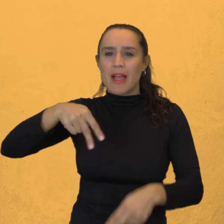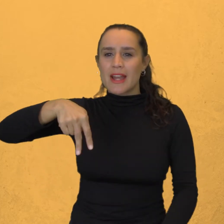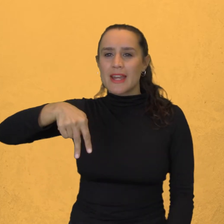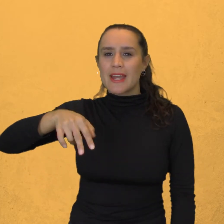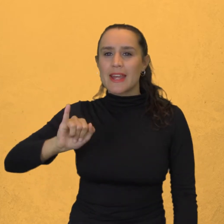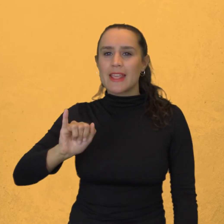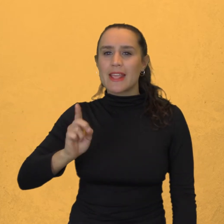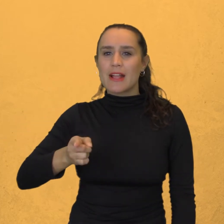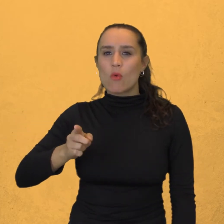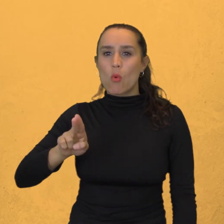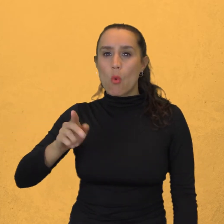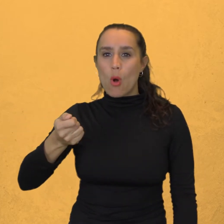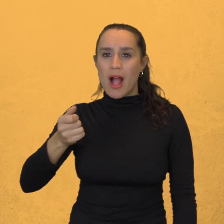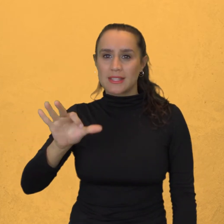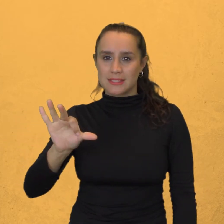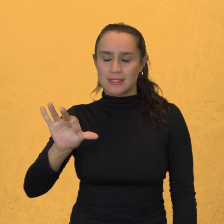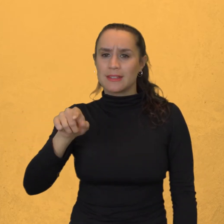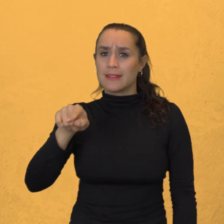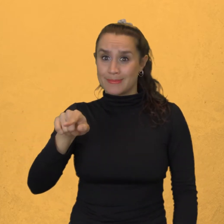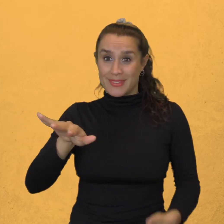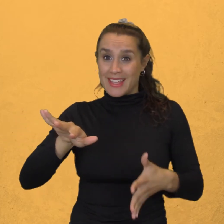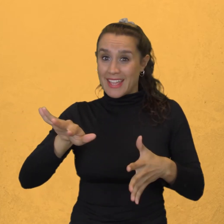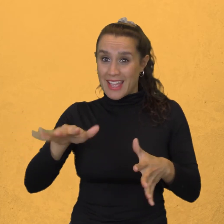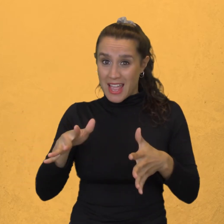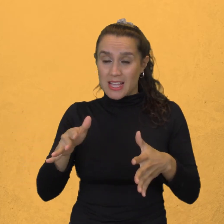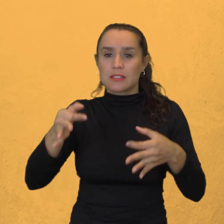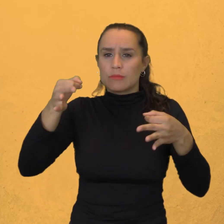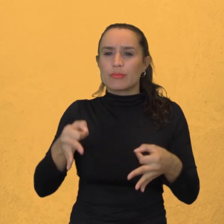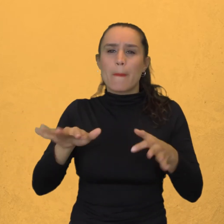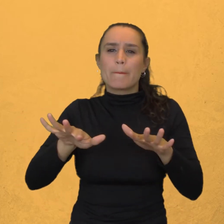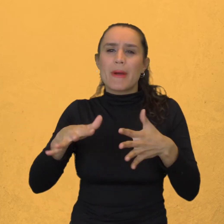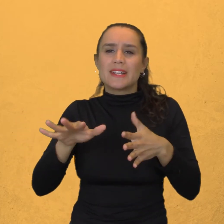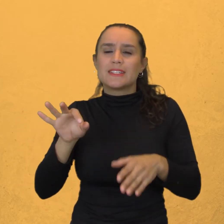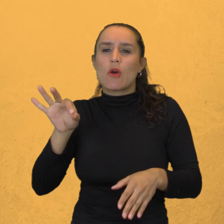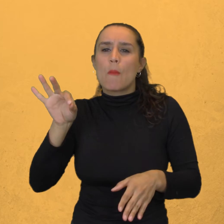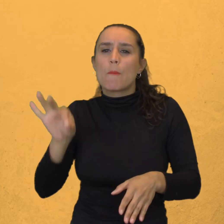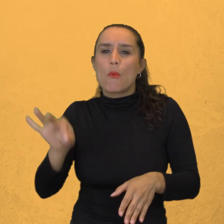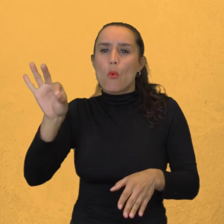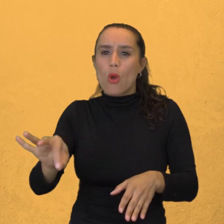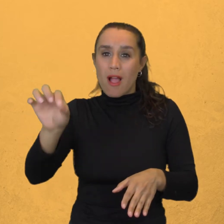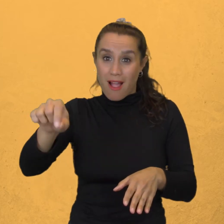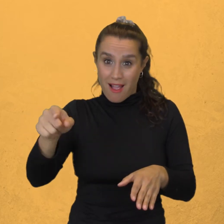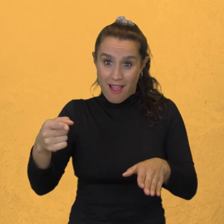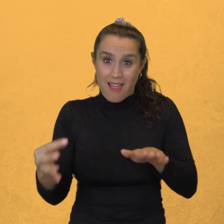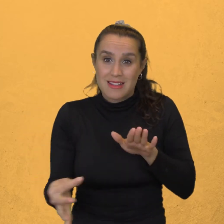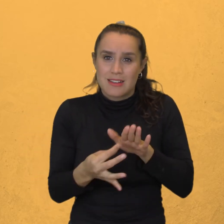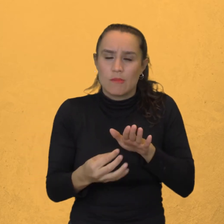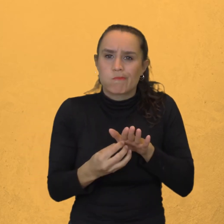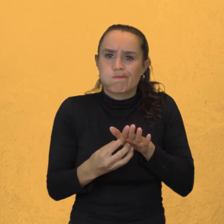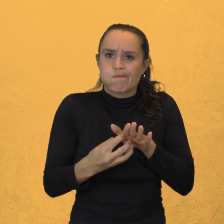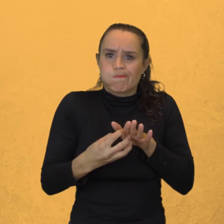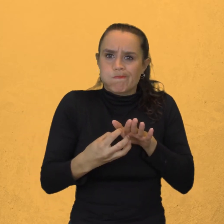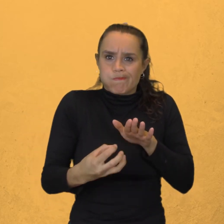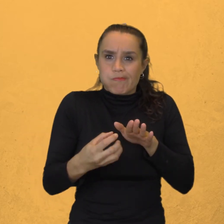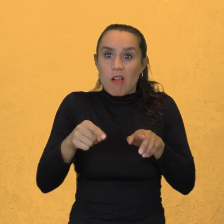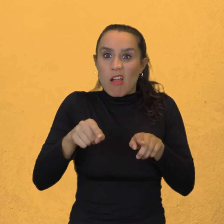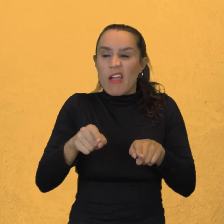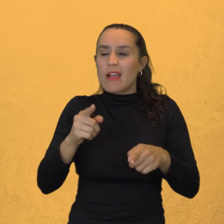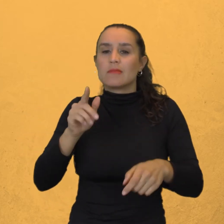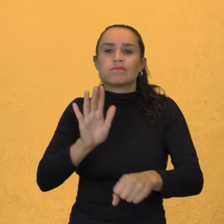Las niguas son ácaros De la familia de las garrapatas Consideradas parásitos Que en su estado larvario